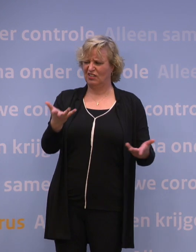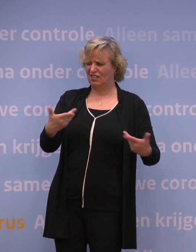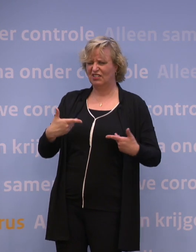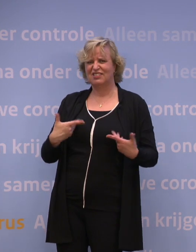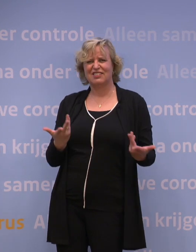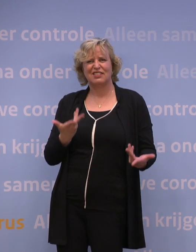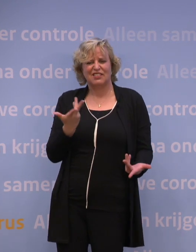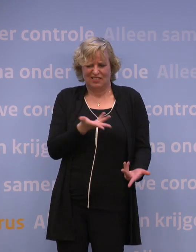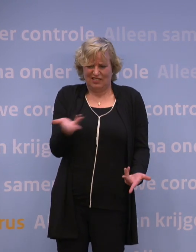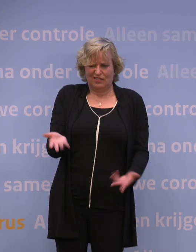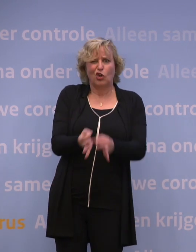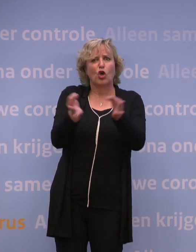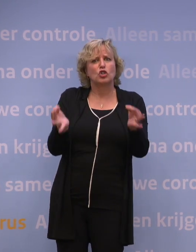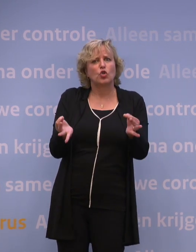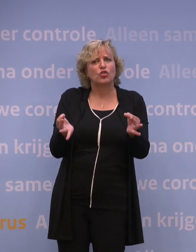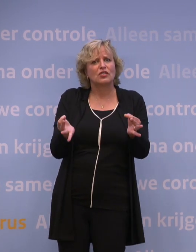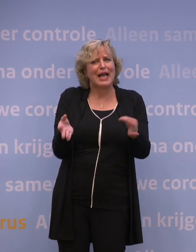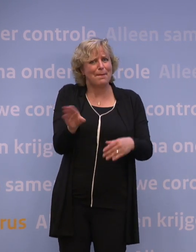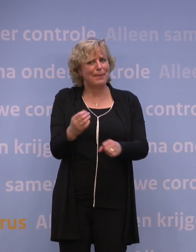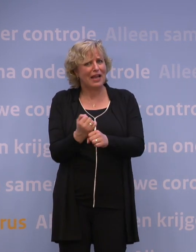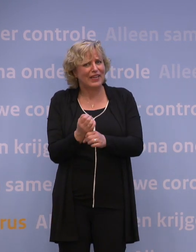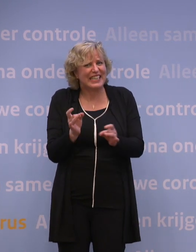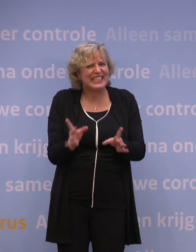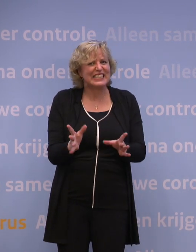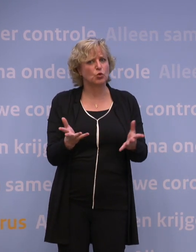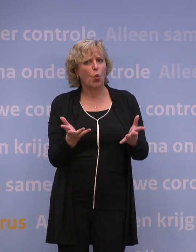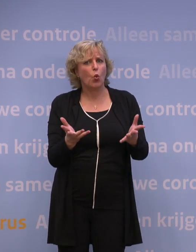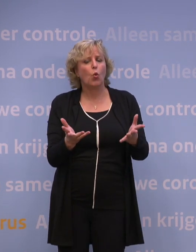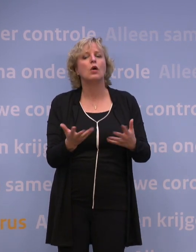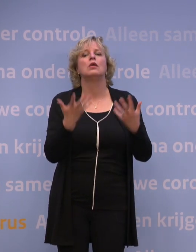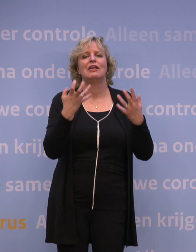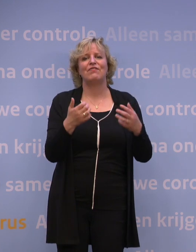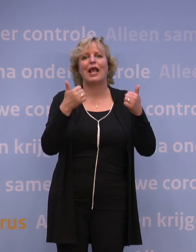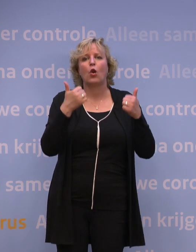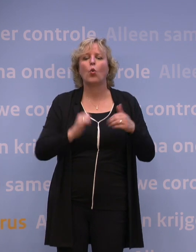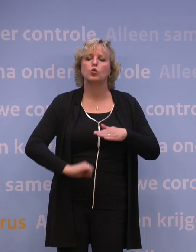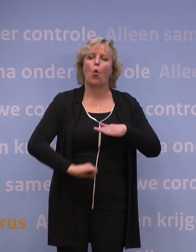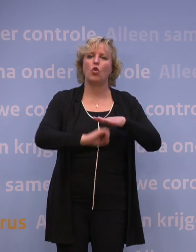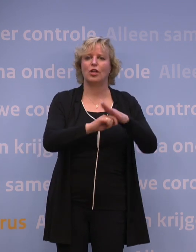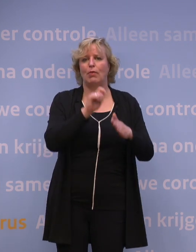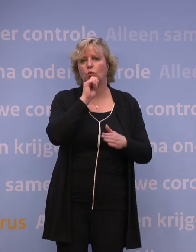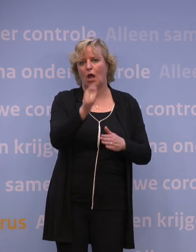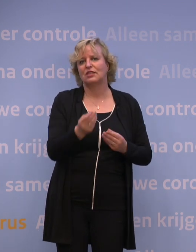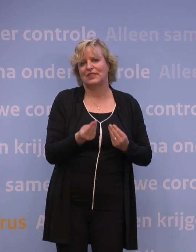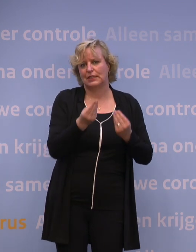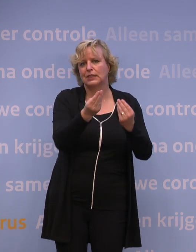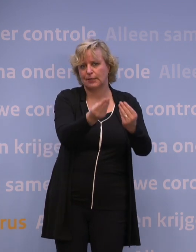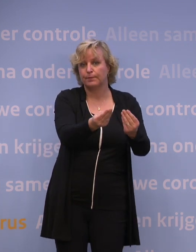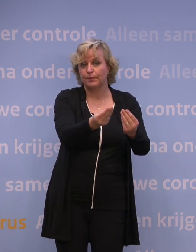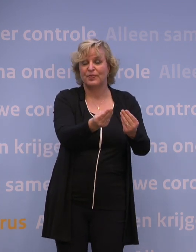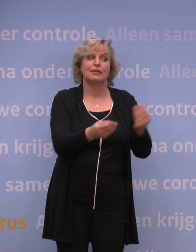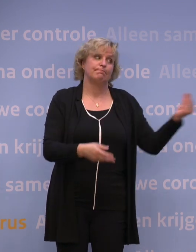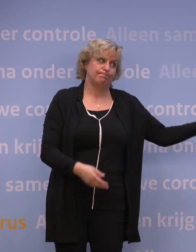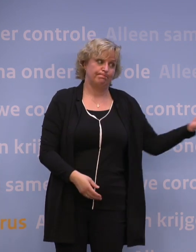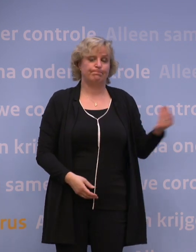mijn jongen is nu gezond en zou dit dan geen bijwerking op kunnen leveren, dan wil je een heel goed onderbouwd advies ook kunnen geven op basis van het advies van de